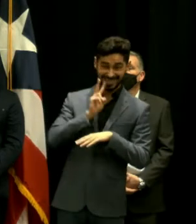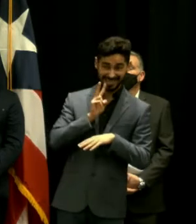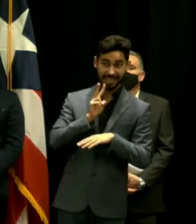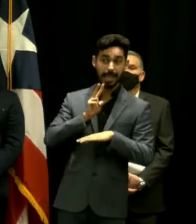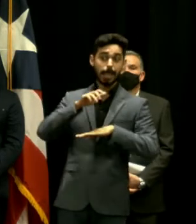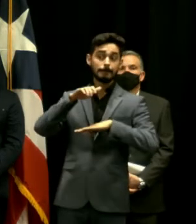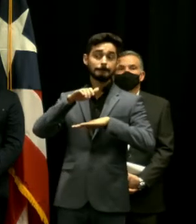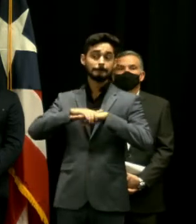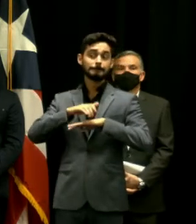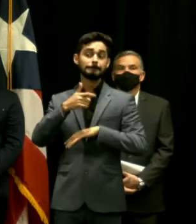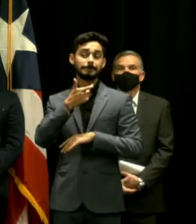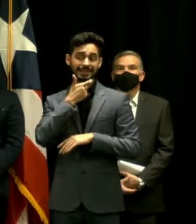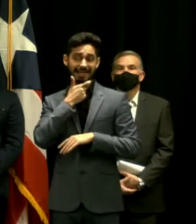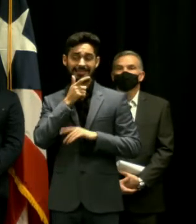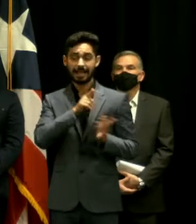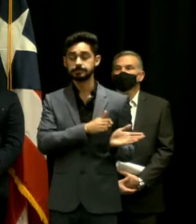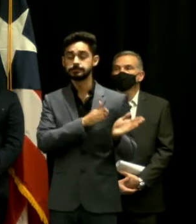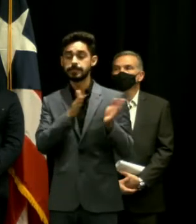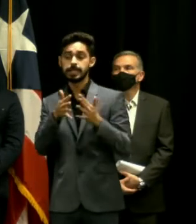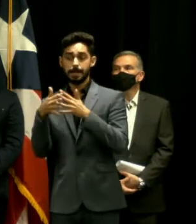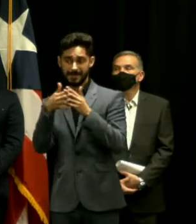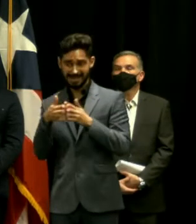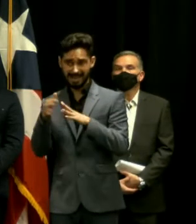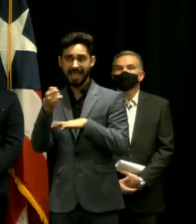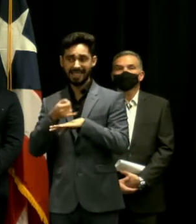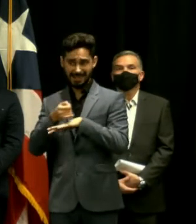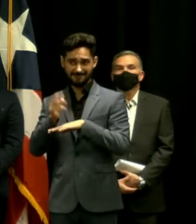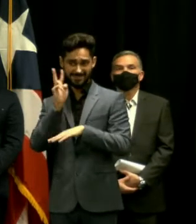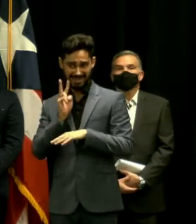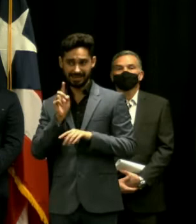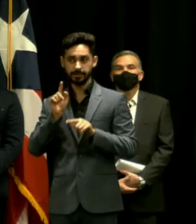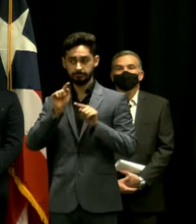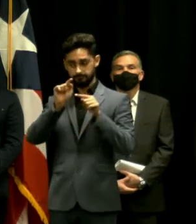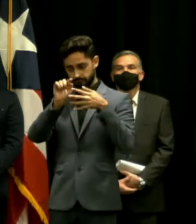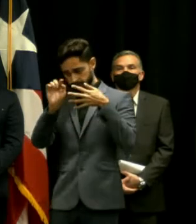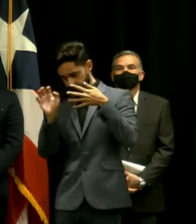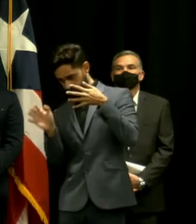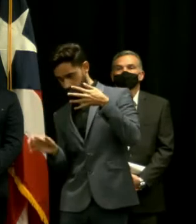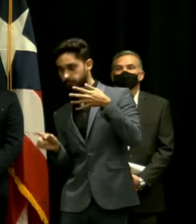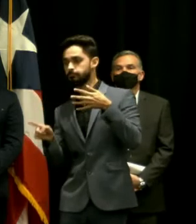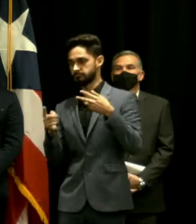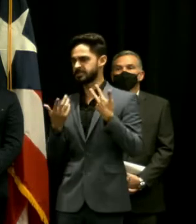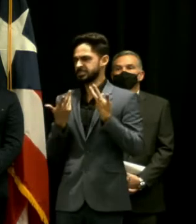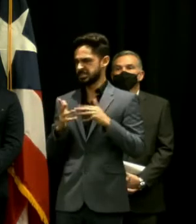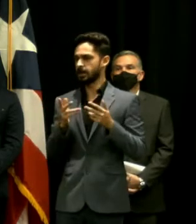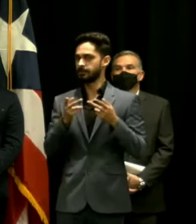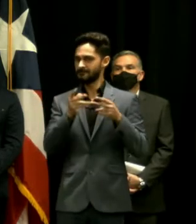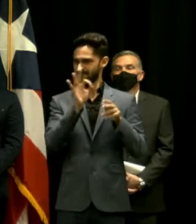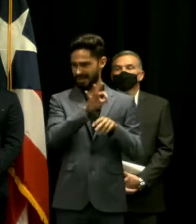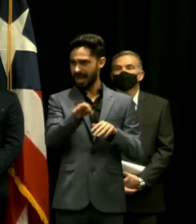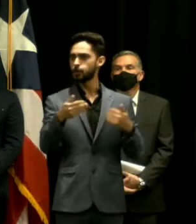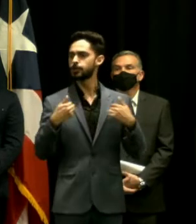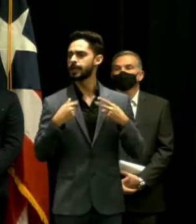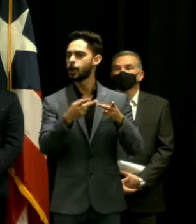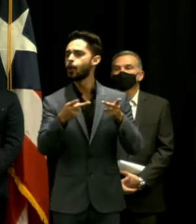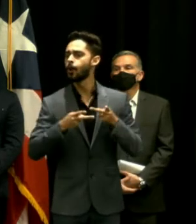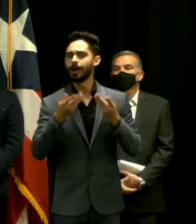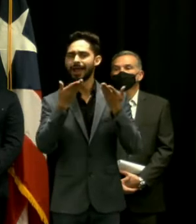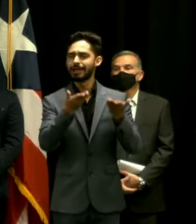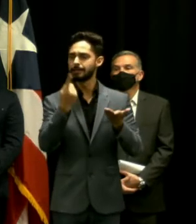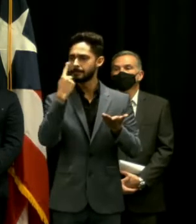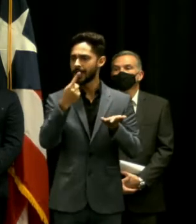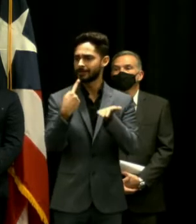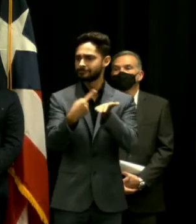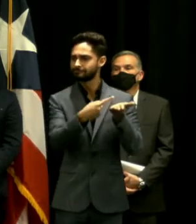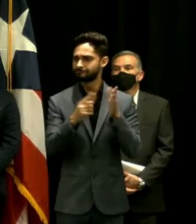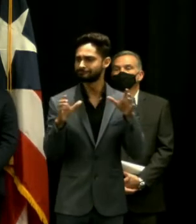y tienen interés en algún momento ya han estado en conversaciones quizás